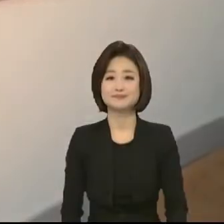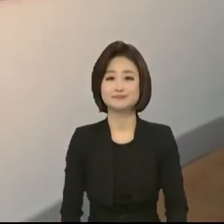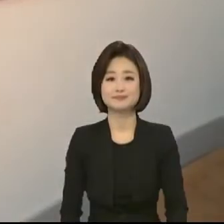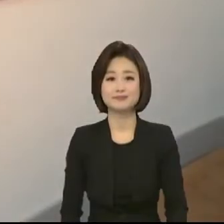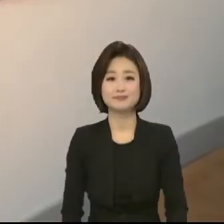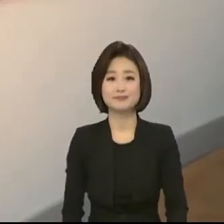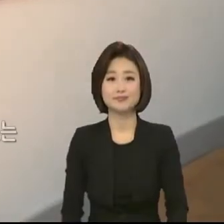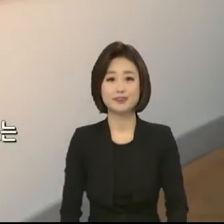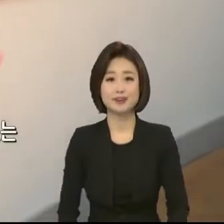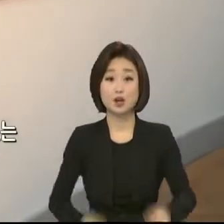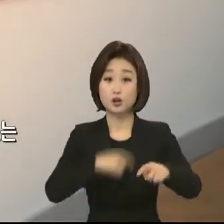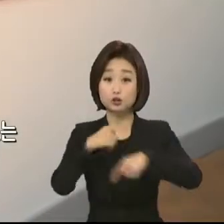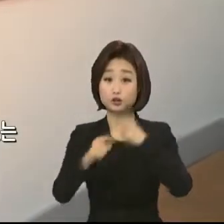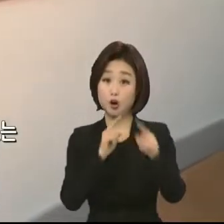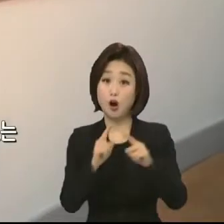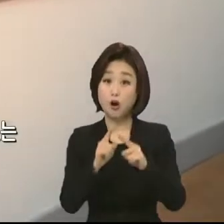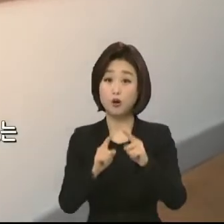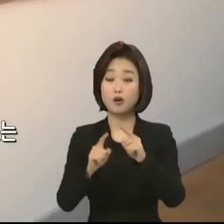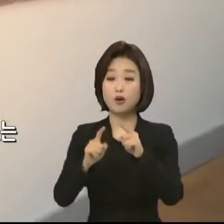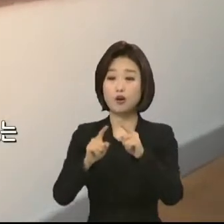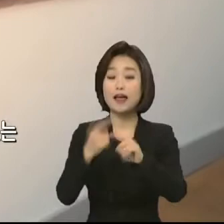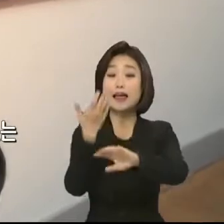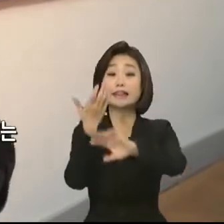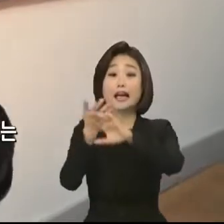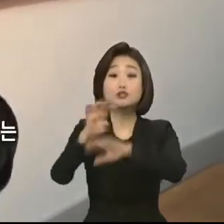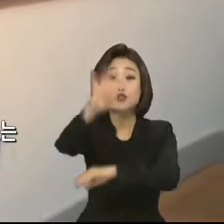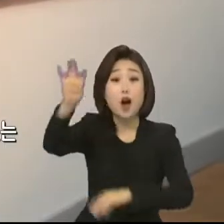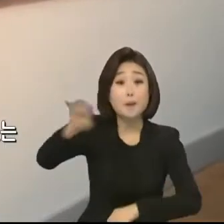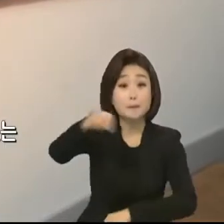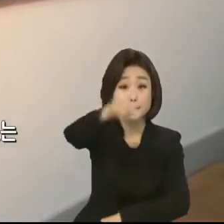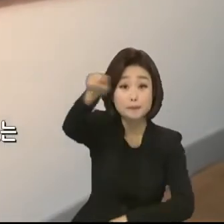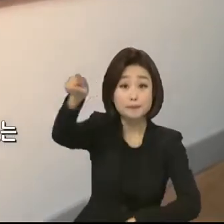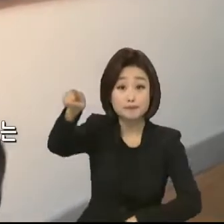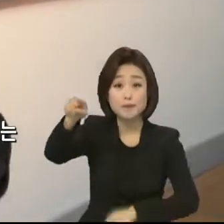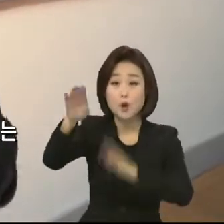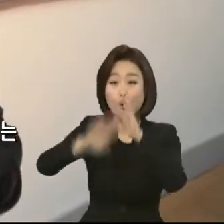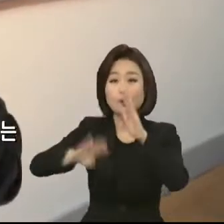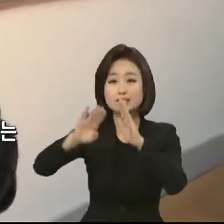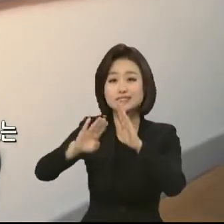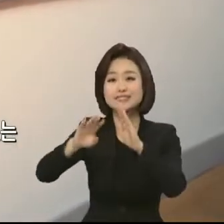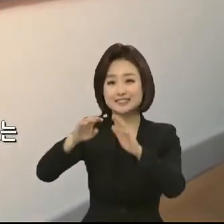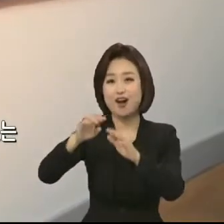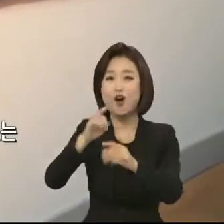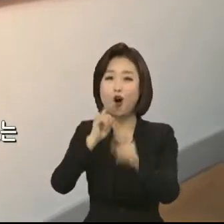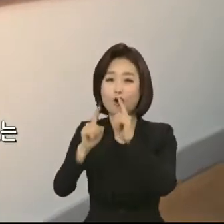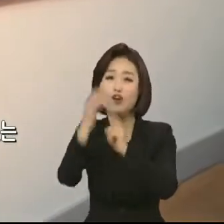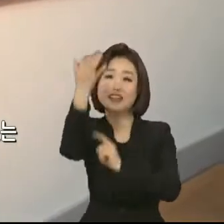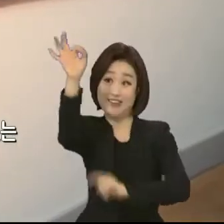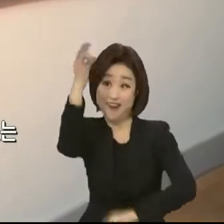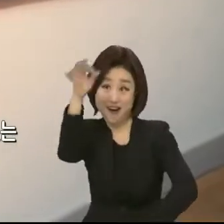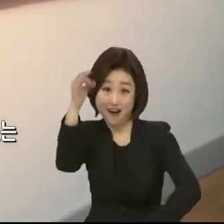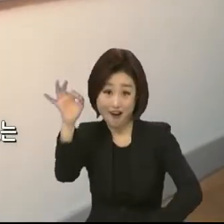수어를 공식적으로 인정한 다른 유럽 국가에 비해 스위스는 수어를 아직 공식적인 언어로 인정하지 않고 있습니다.